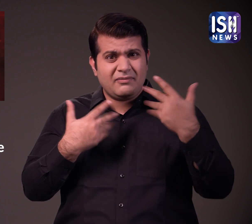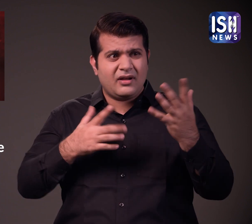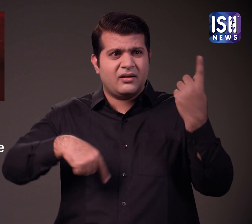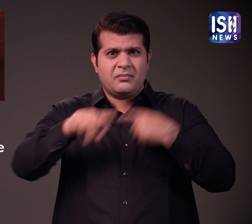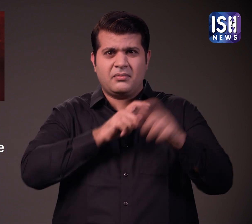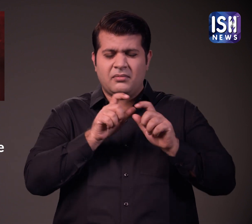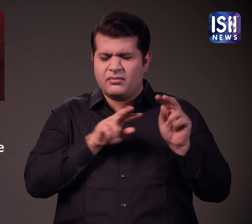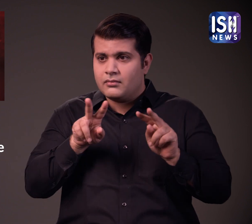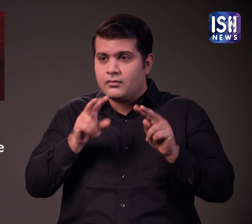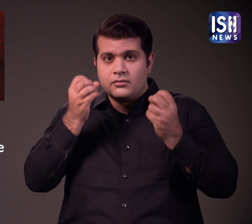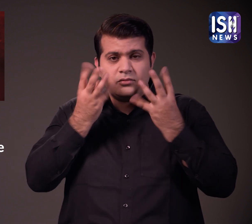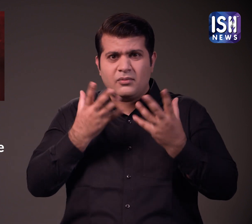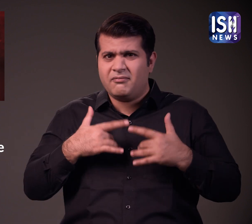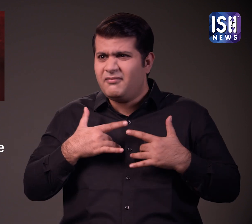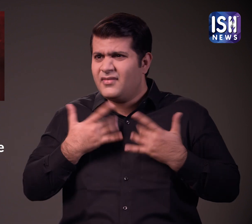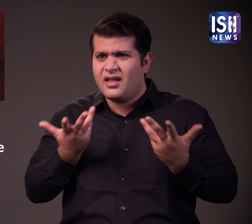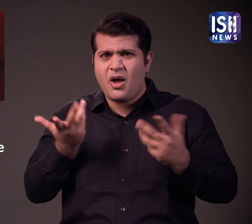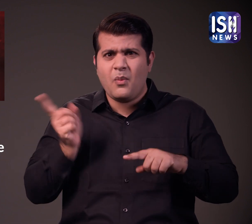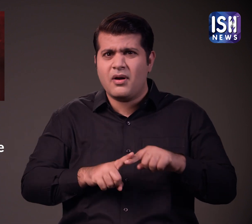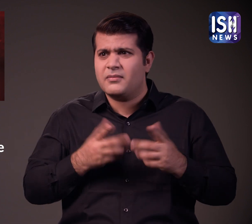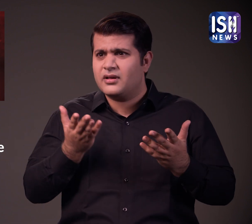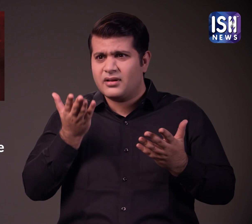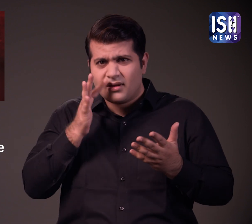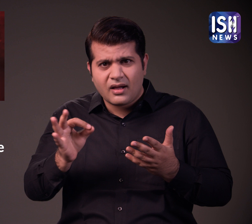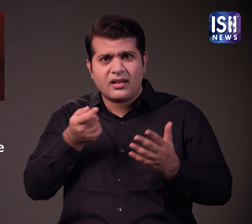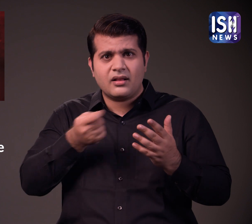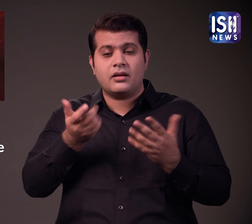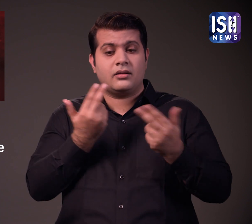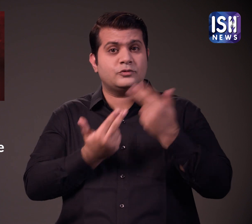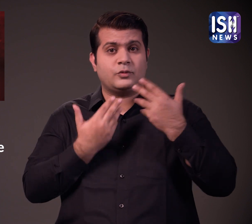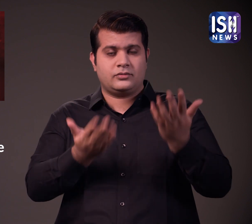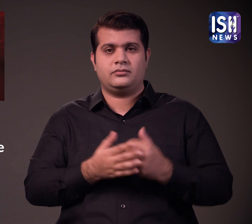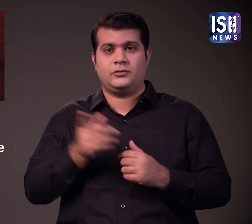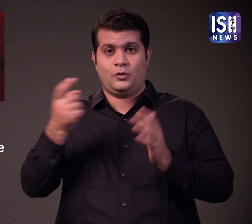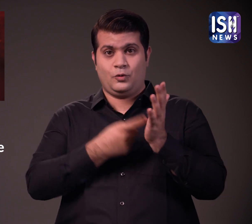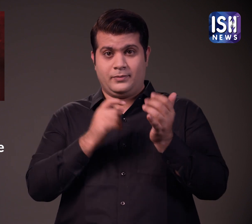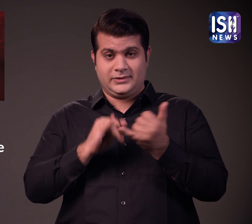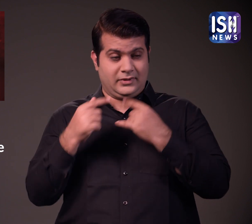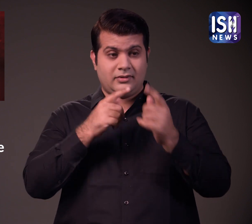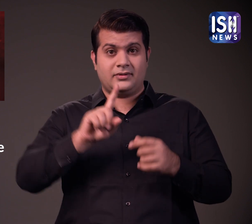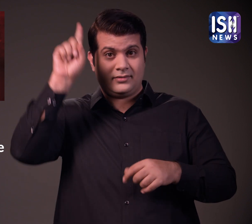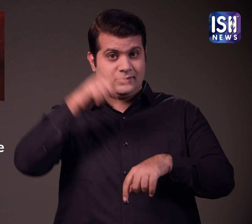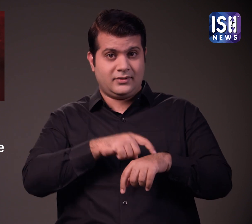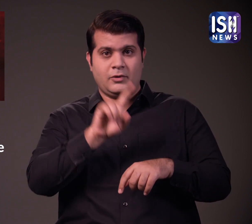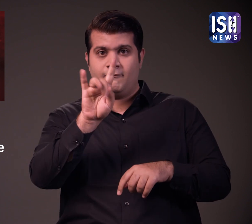जारी हुआ तो दर्शक भी हैरान रहे गया और उन्हें विश्वास नहीं हो रहा था कि ये कैसे हो सकता है मैं आपको बताता हूँ रूप कुमार ने बताया कि